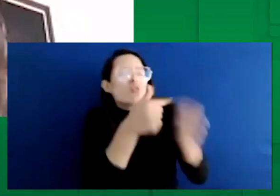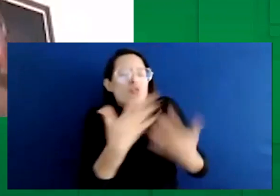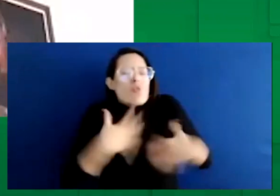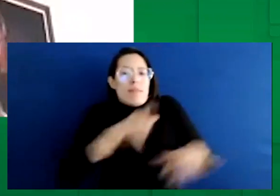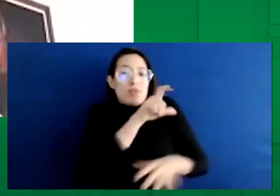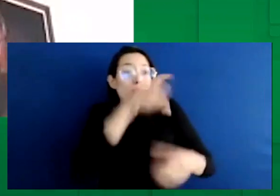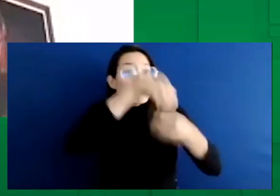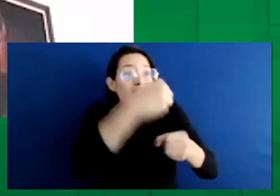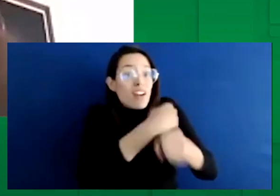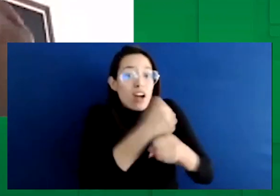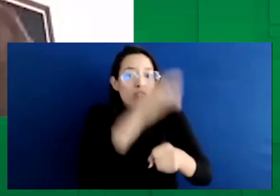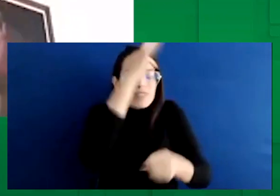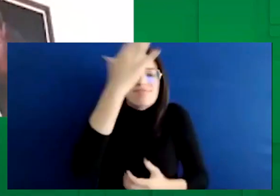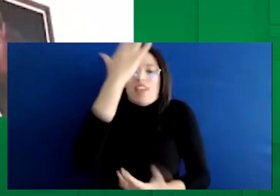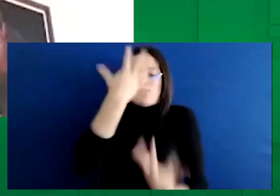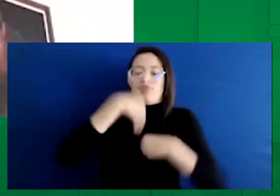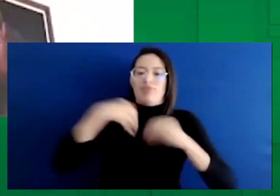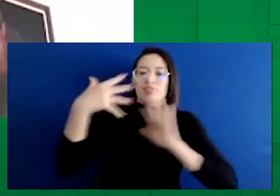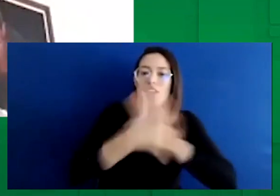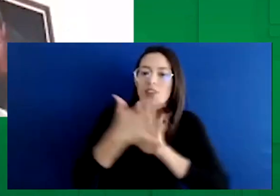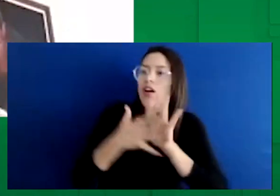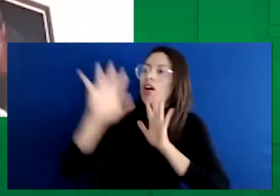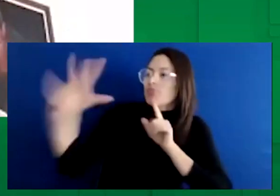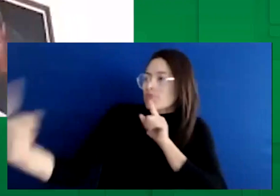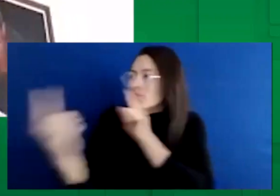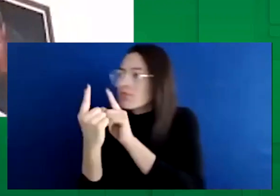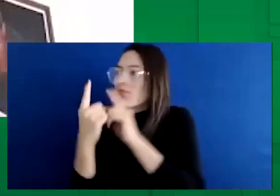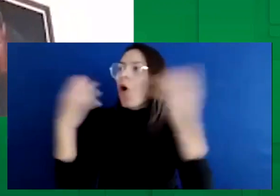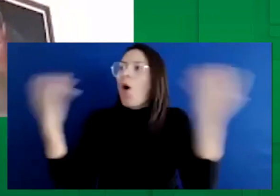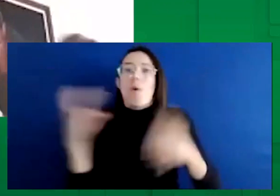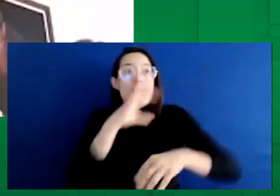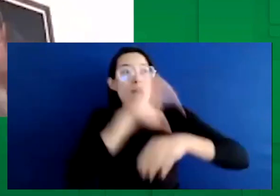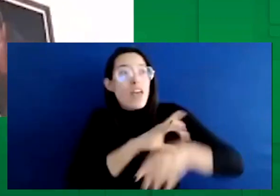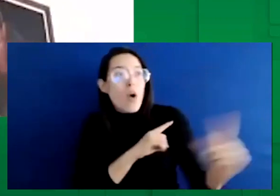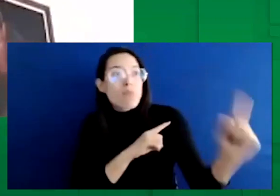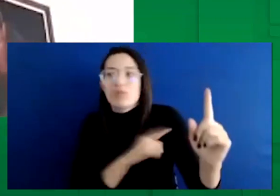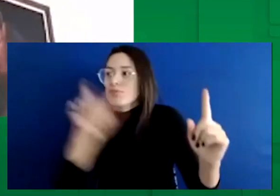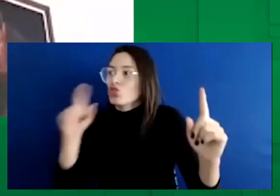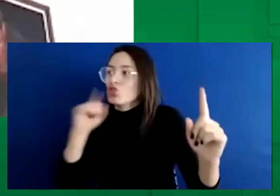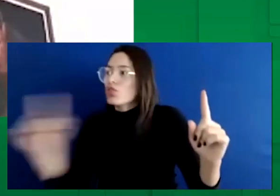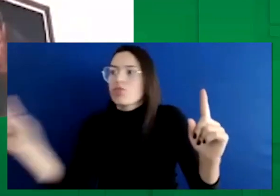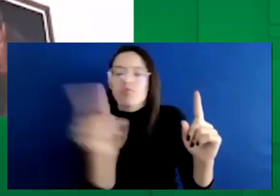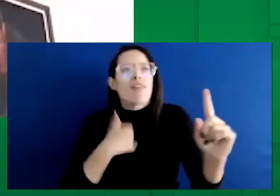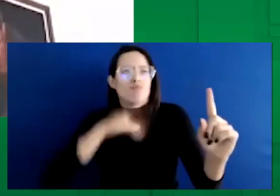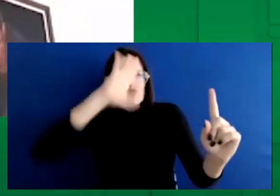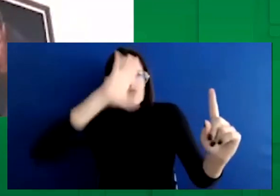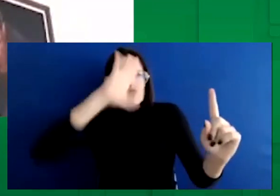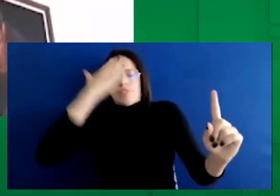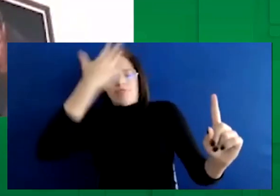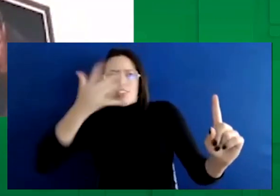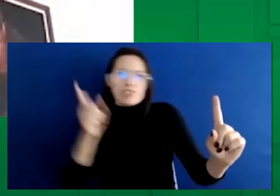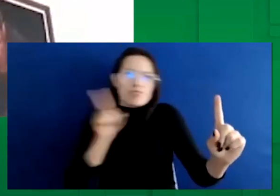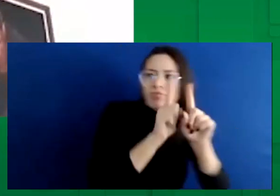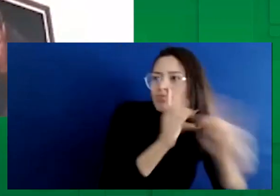acceder e informarle al médico cuál es la necesidad que tiene el sordo. Con ese ejemplo, yo siempre he matizado